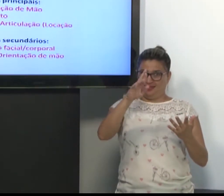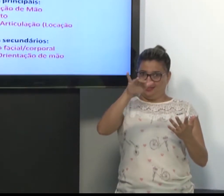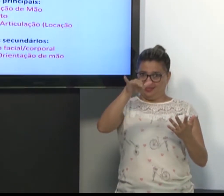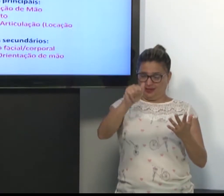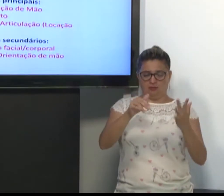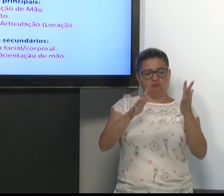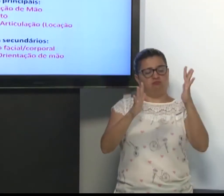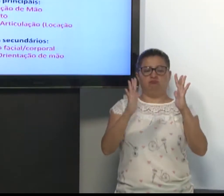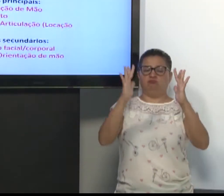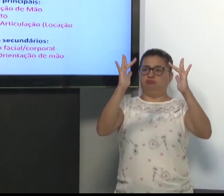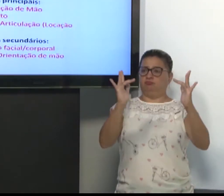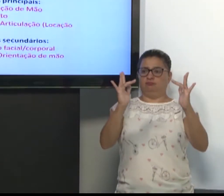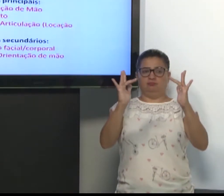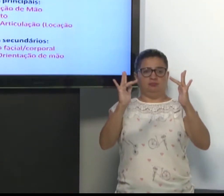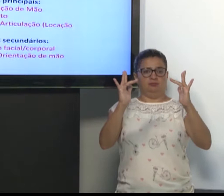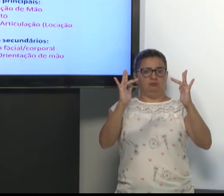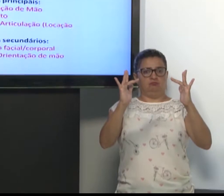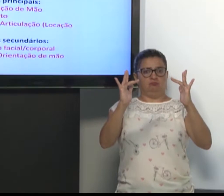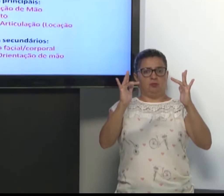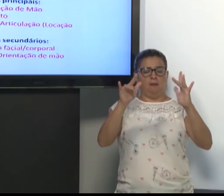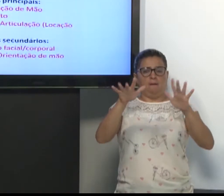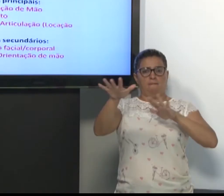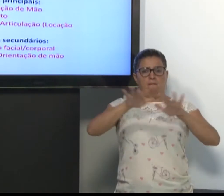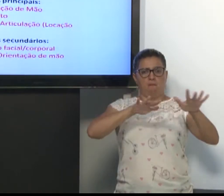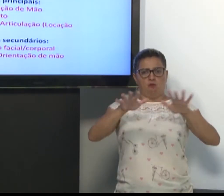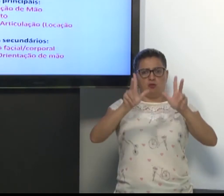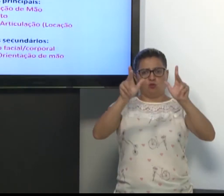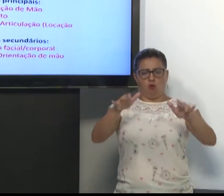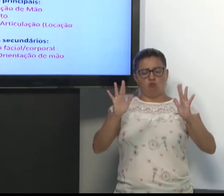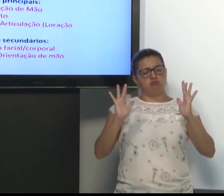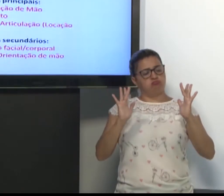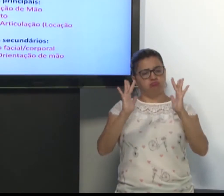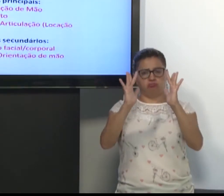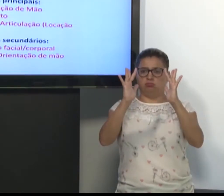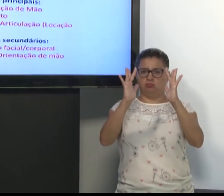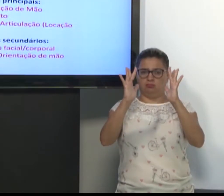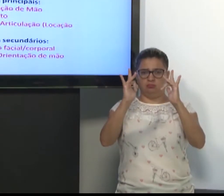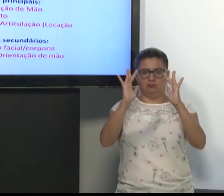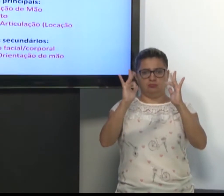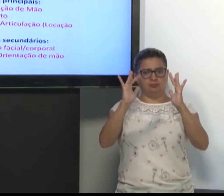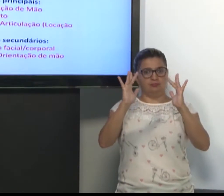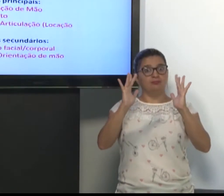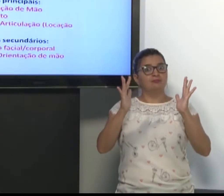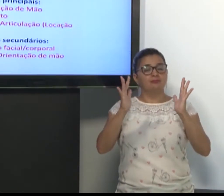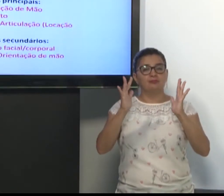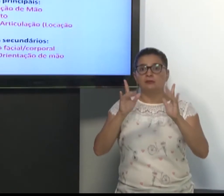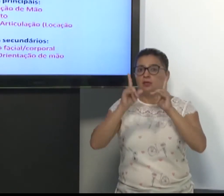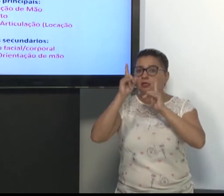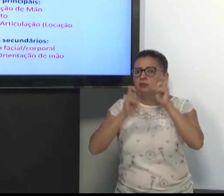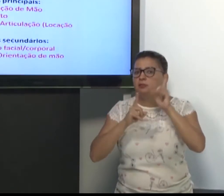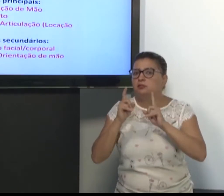Então, vou usar as duas mãos. Com esse movimento. E a expressão depende do contexto.